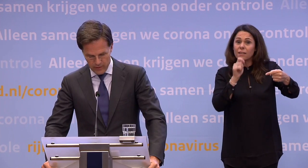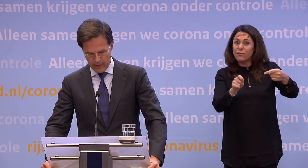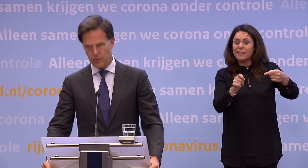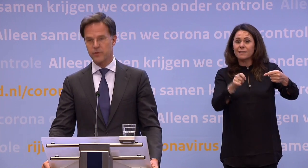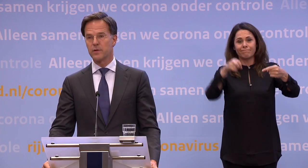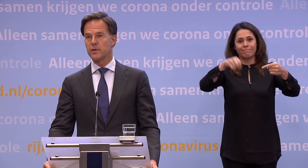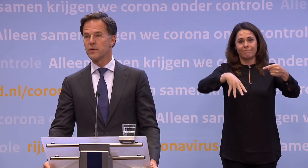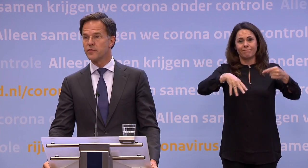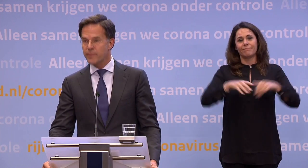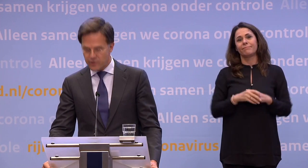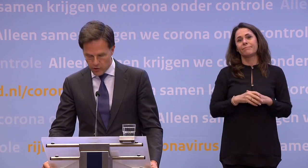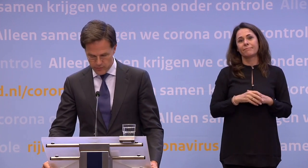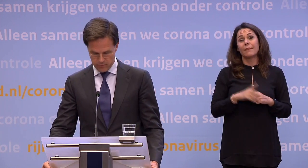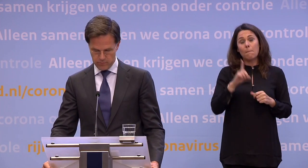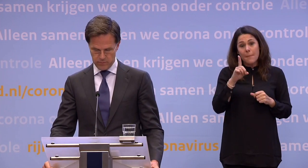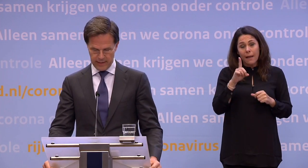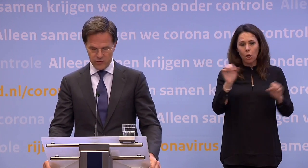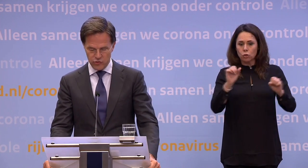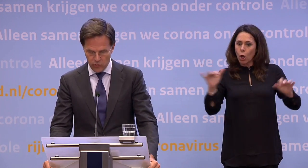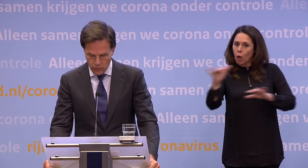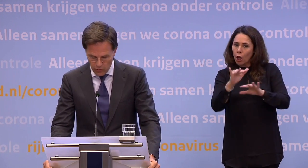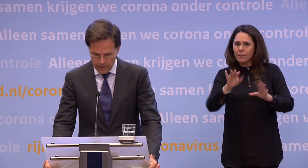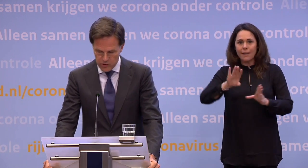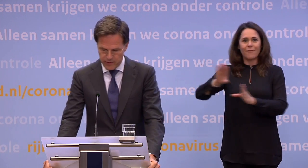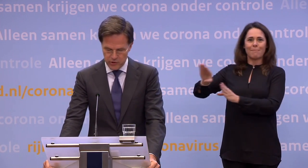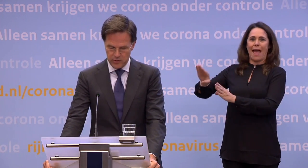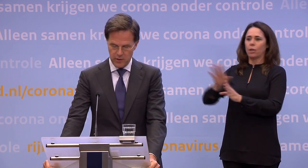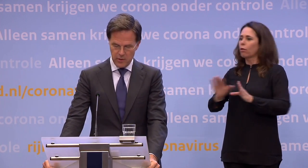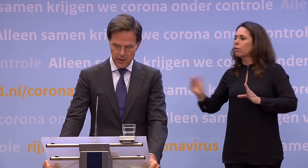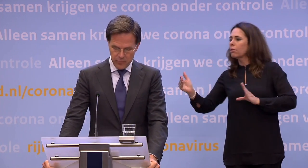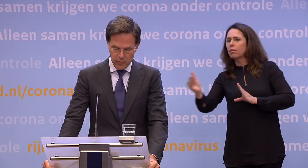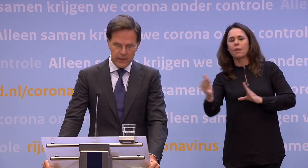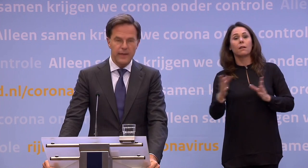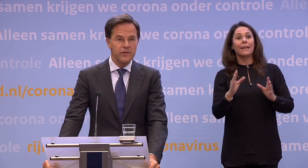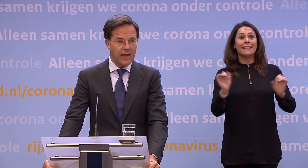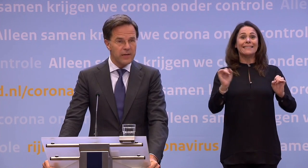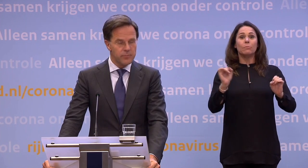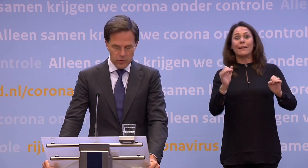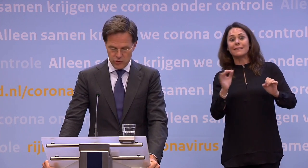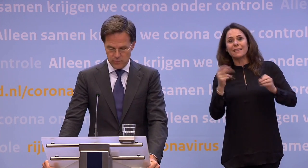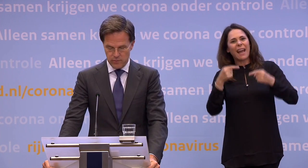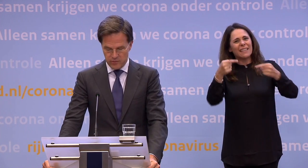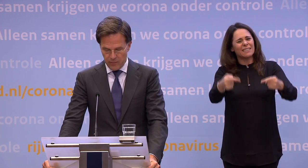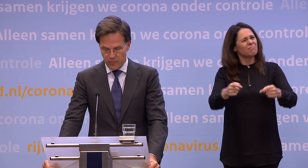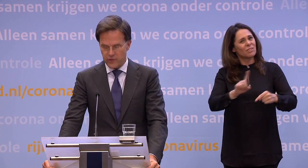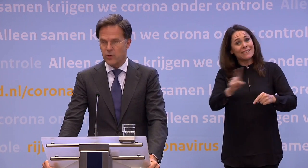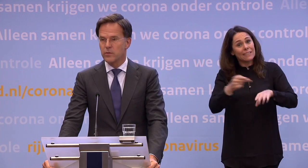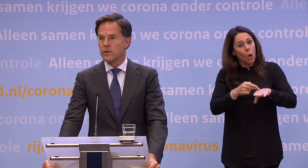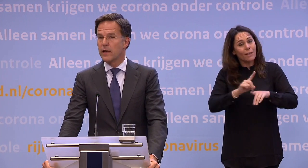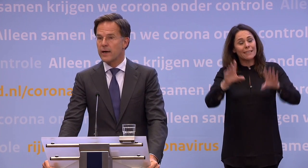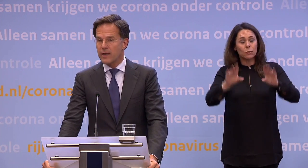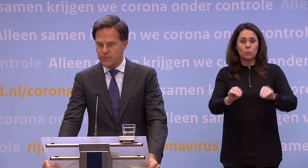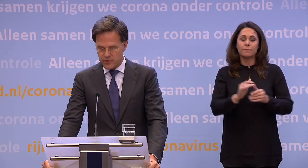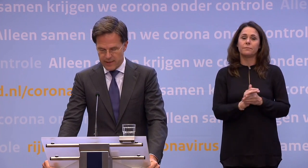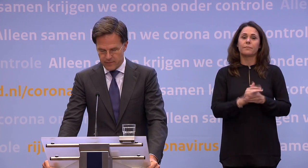Wel geldt, vermijd drukte, reis dus niet onnodig in de spits... ...en probeer in de trein, bus, tram of metro